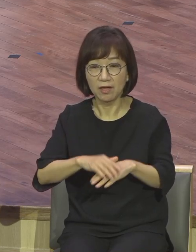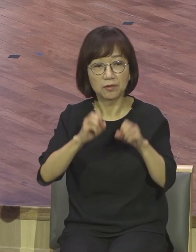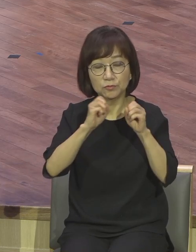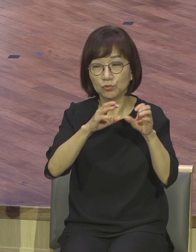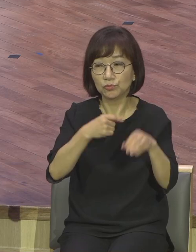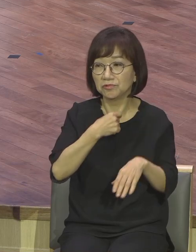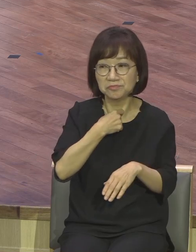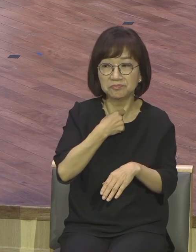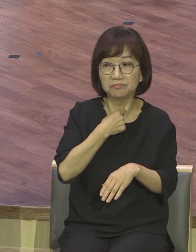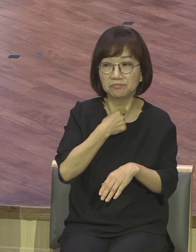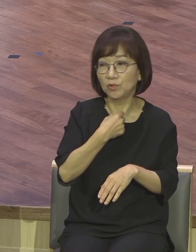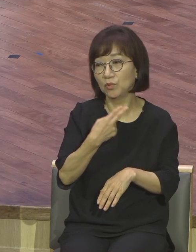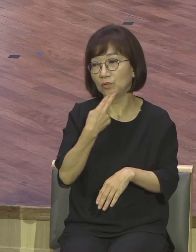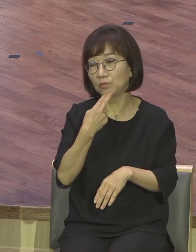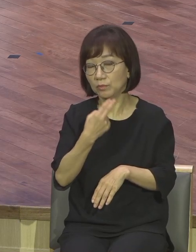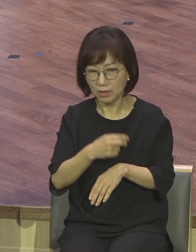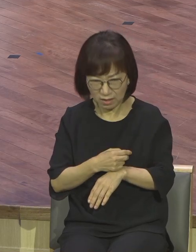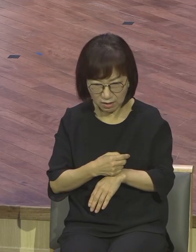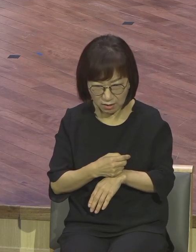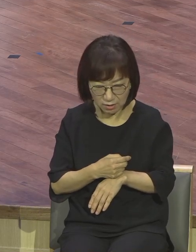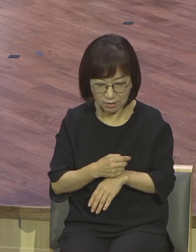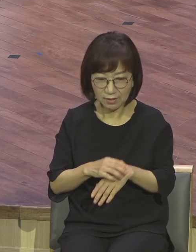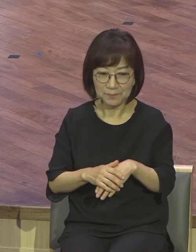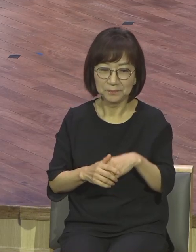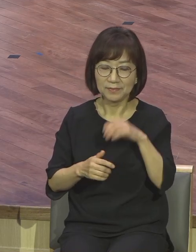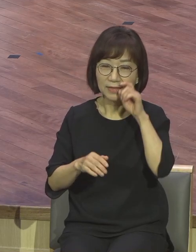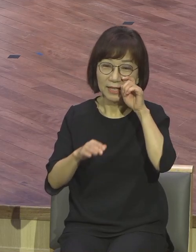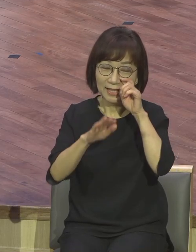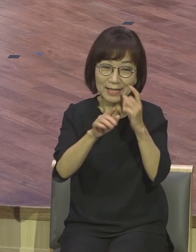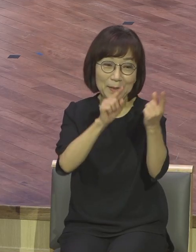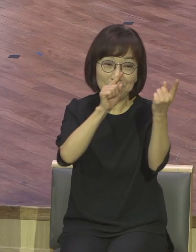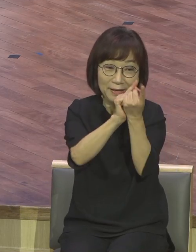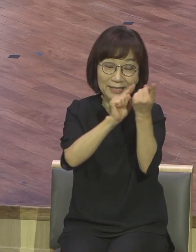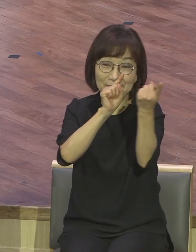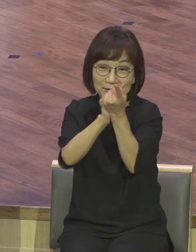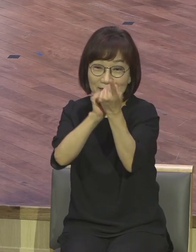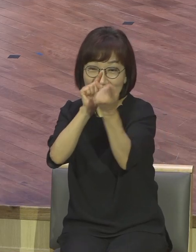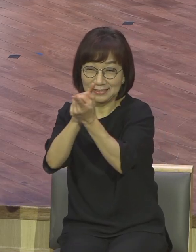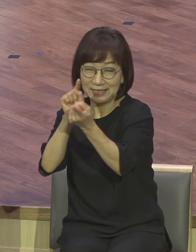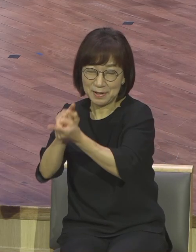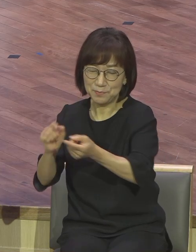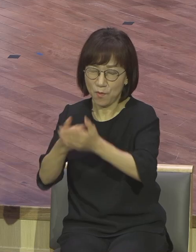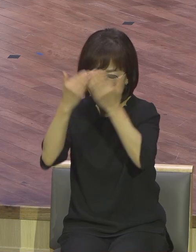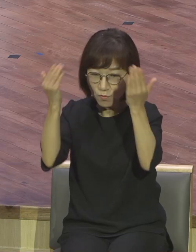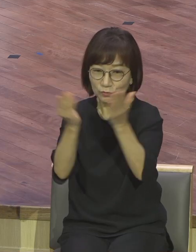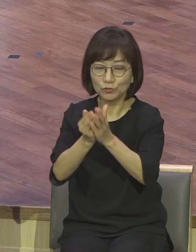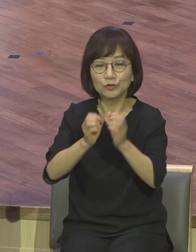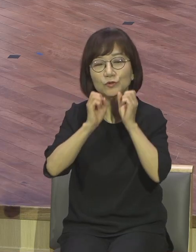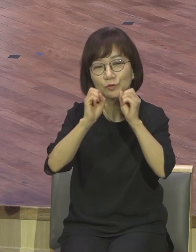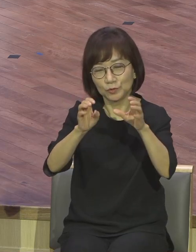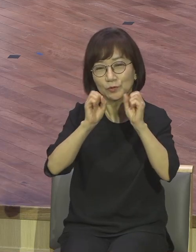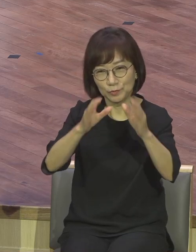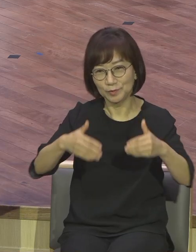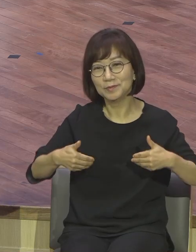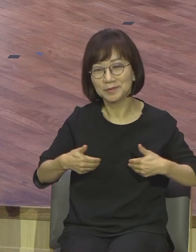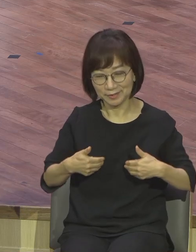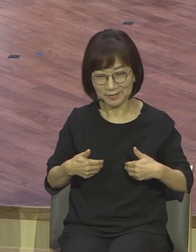없다는 증거예요 만나는 사람마다 전부 전도 대상자예요 영계의 모든